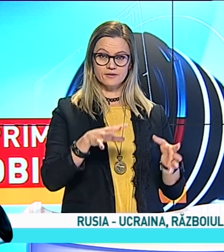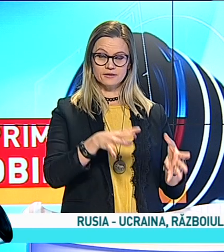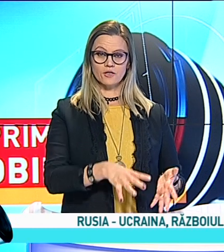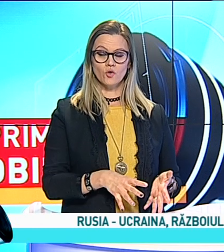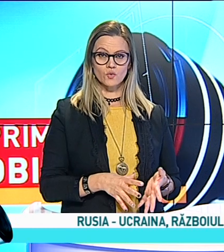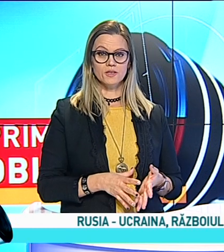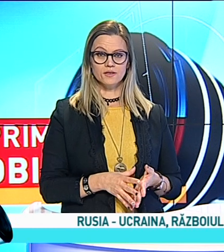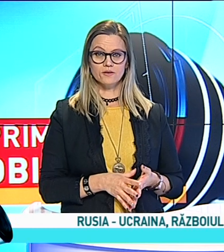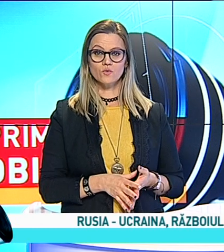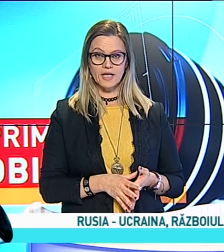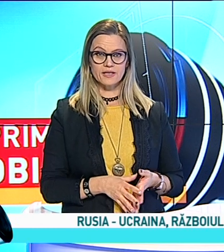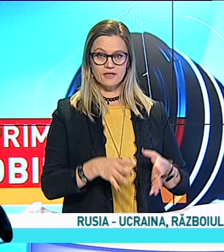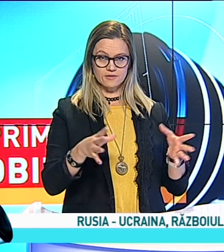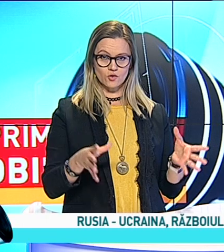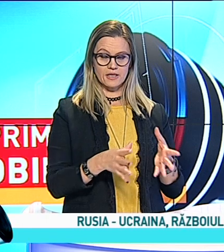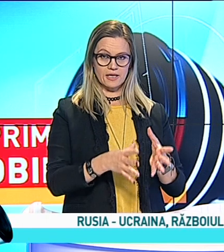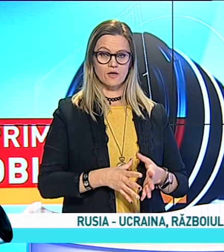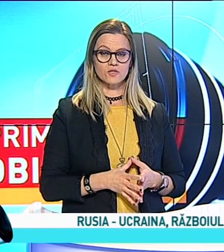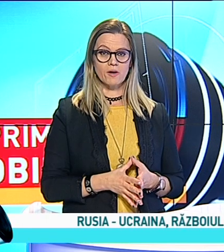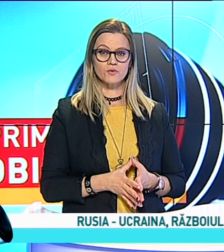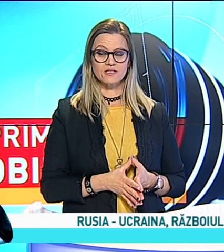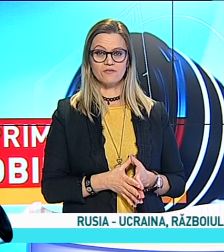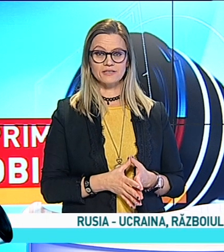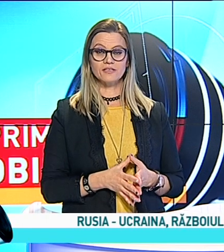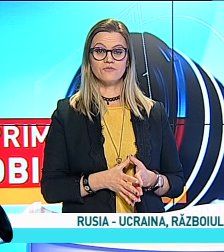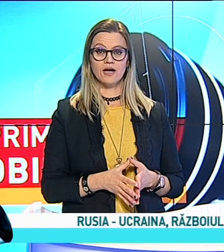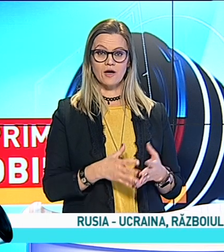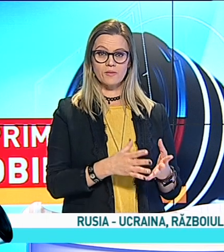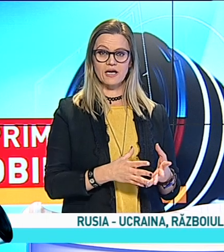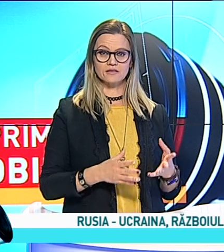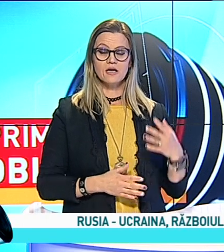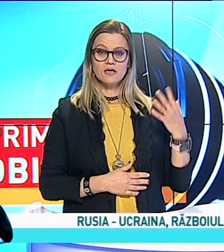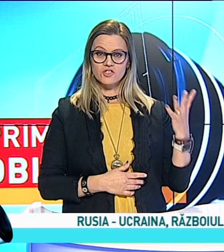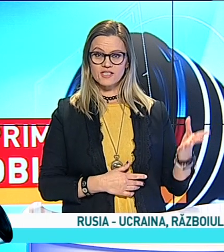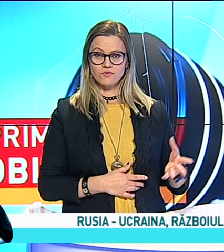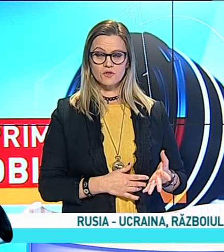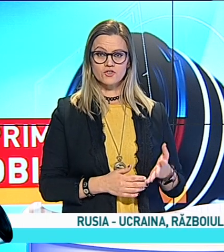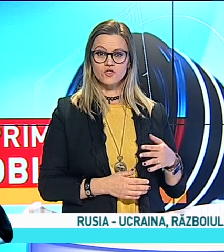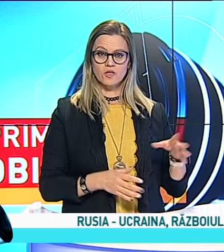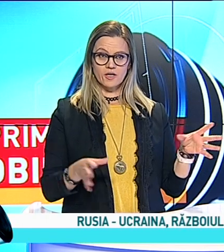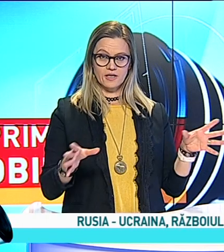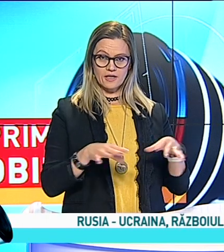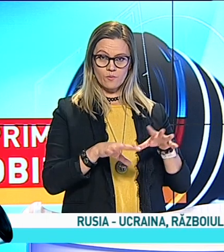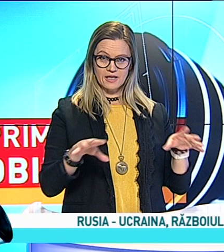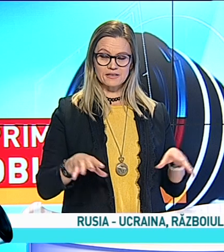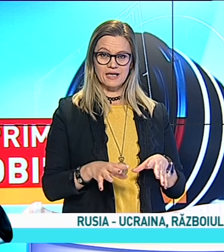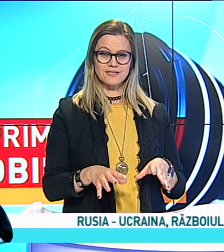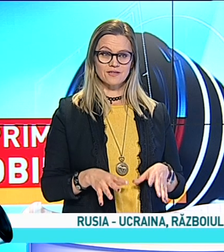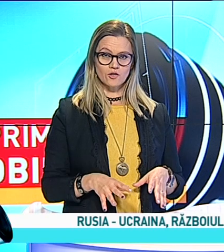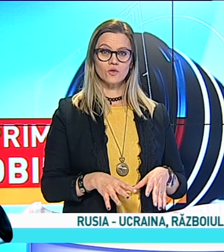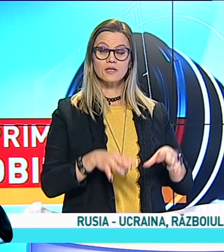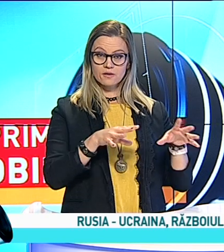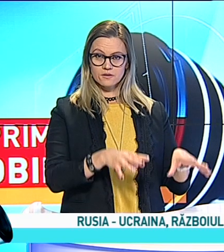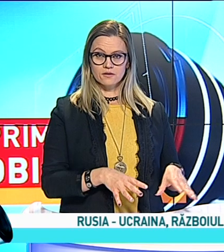Fie în interiorul Ucrainei, în zonele care au fost mai puțin afectate Fie care au plecat 6,5 milioane care au plecat din